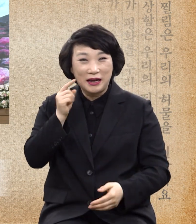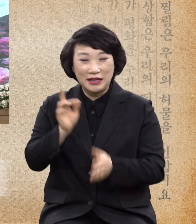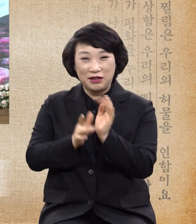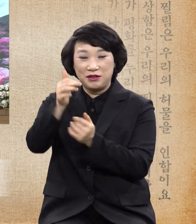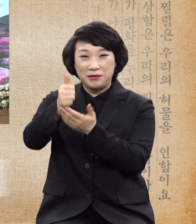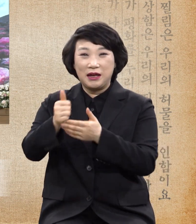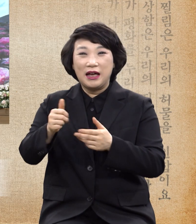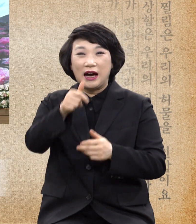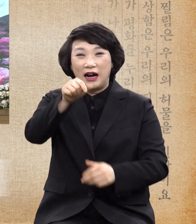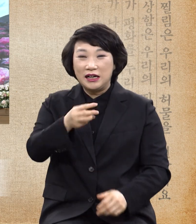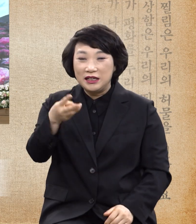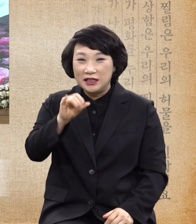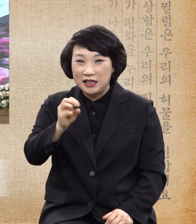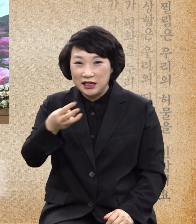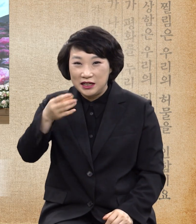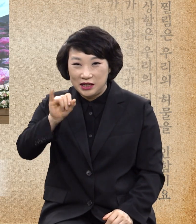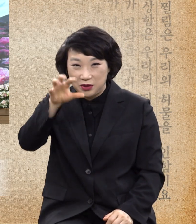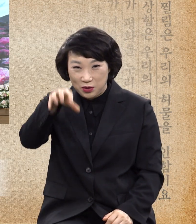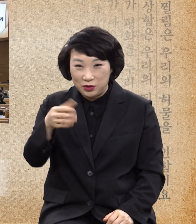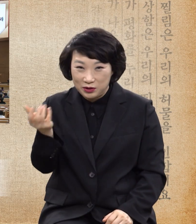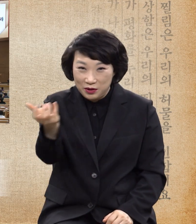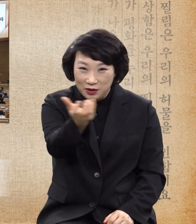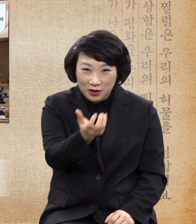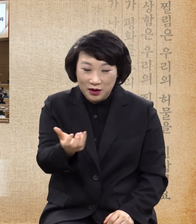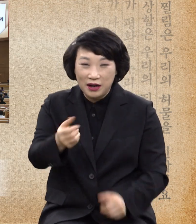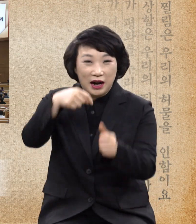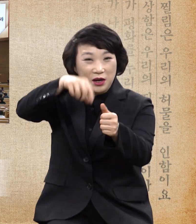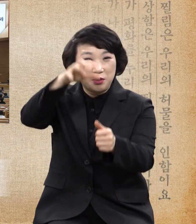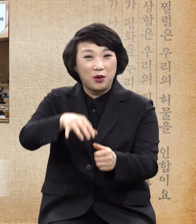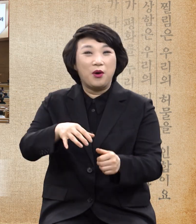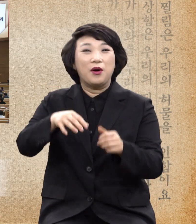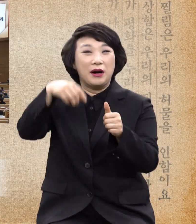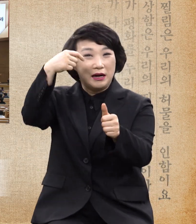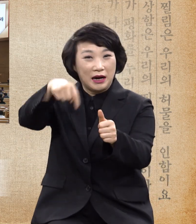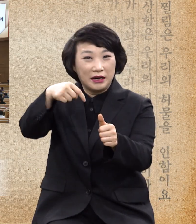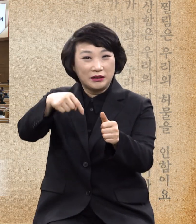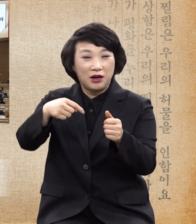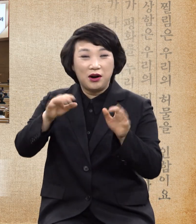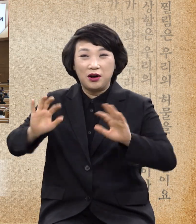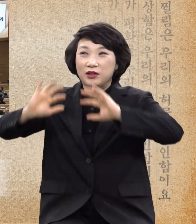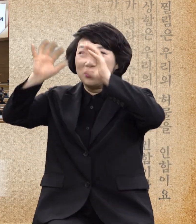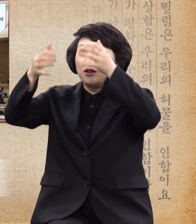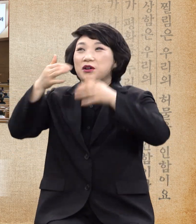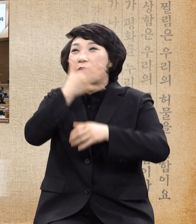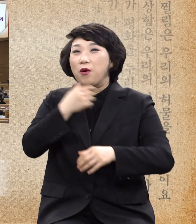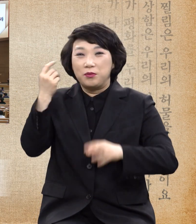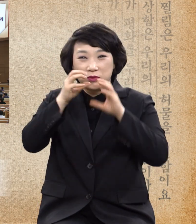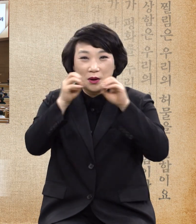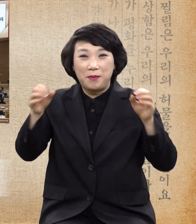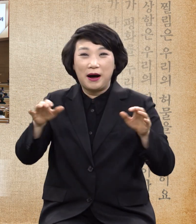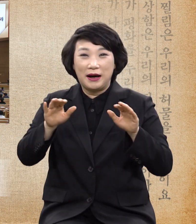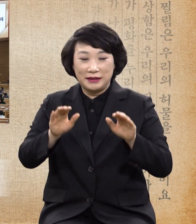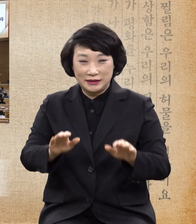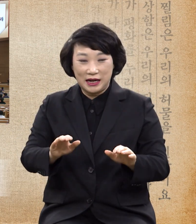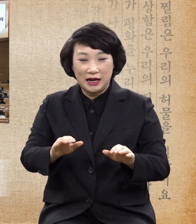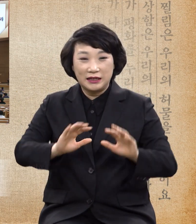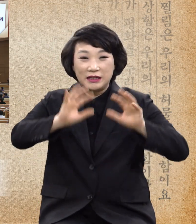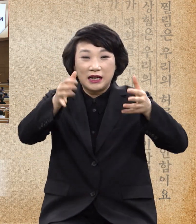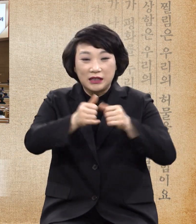온 갈릴리에 두루다니사 저희 회당에서 가르치시며 천국 복음을 전파하시며 백성 중에 모든